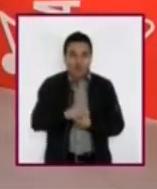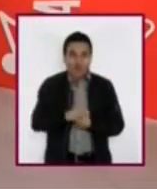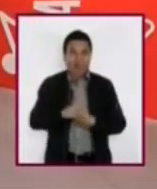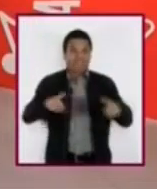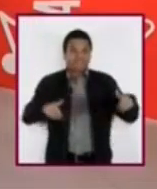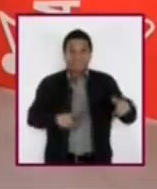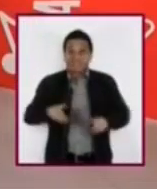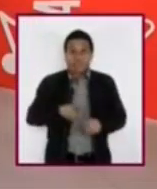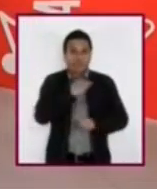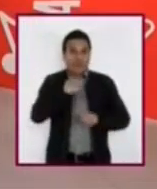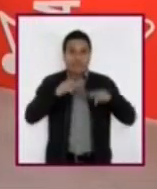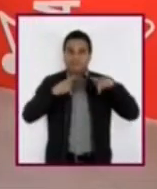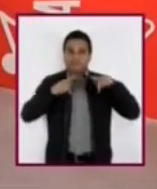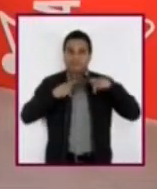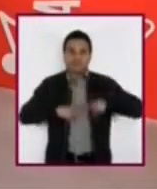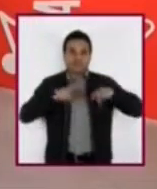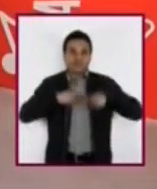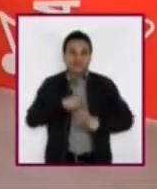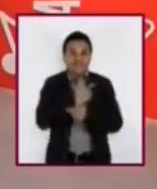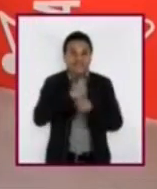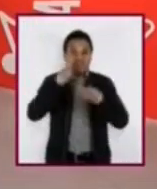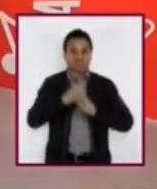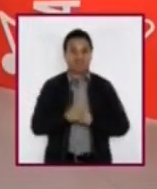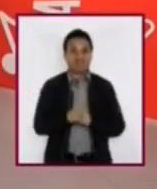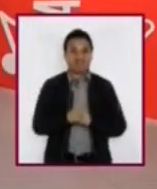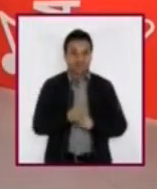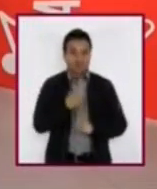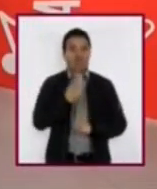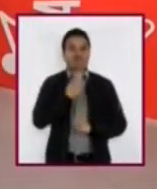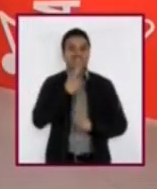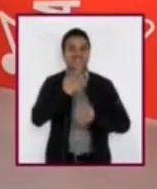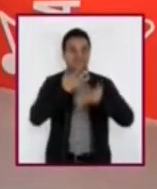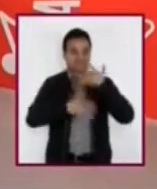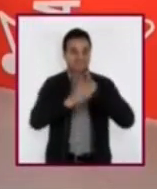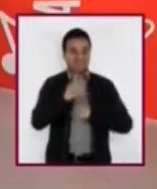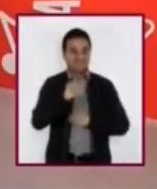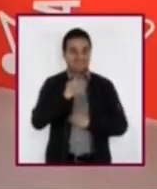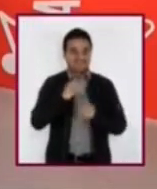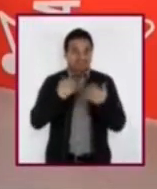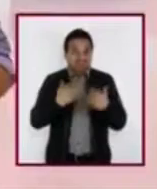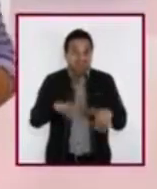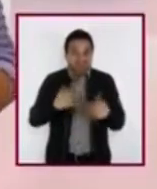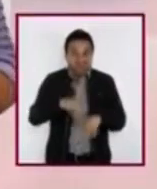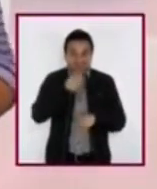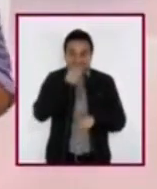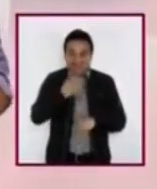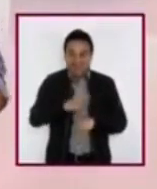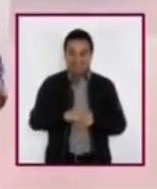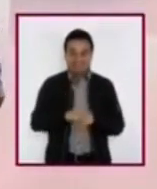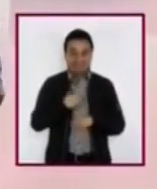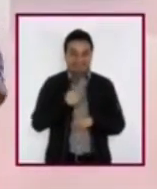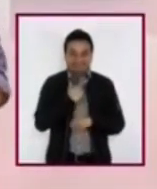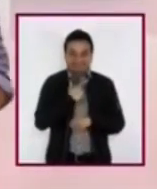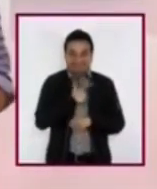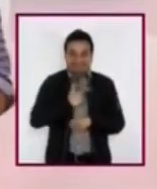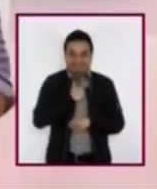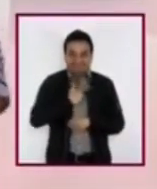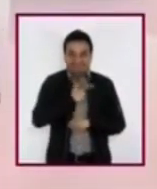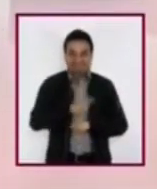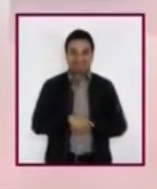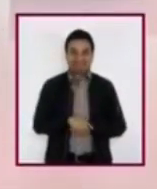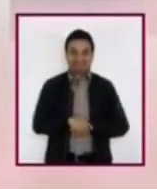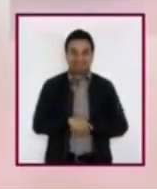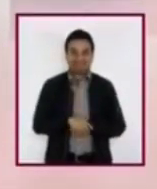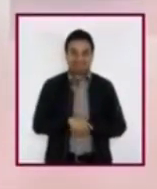para cualquier tipo de público hecho a partir de la lengua de señas. Eso me parece genial. Y precisamente me trae a la